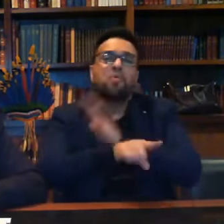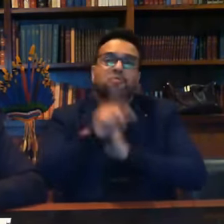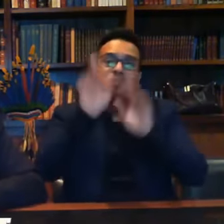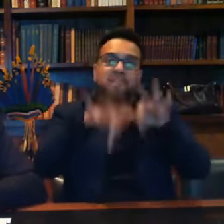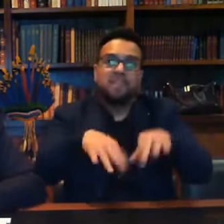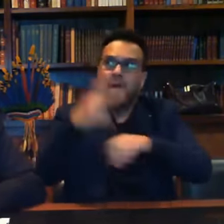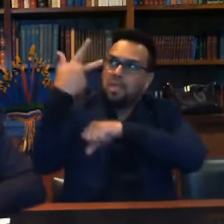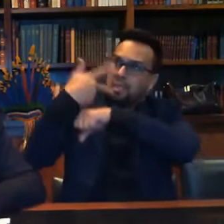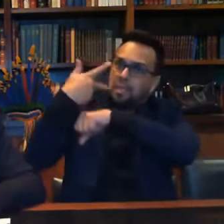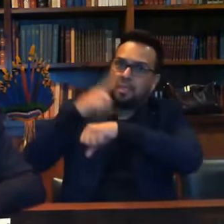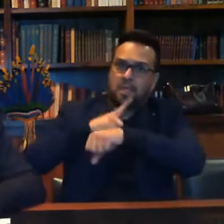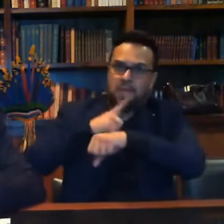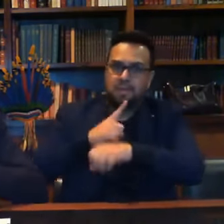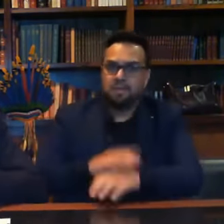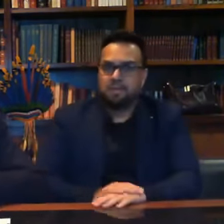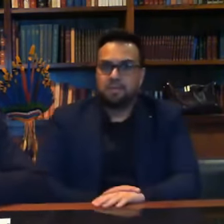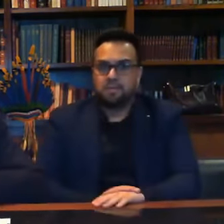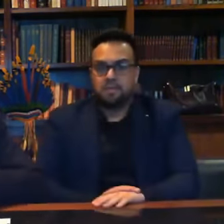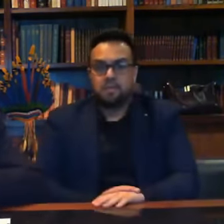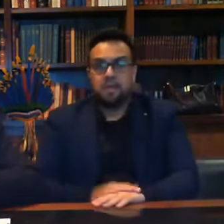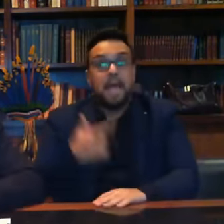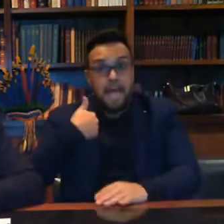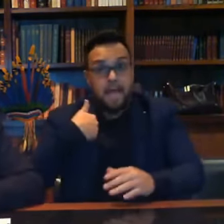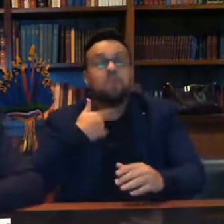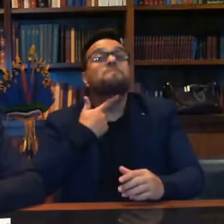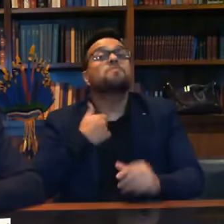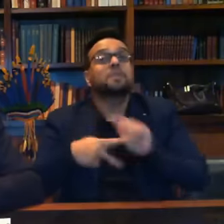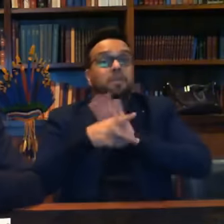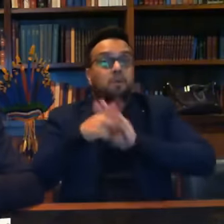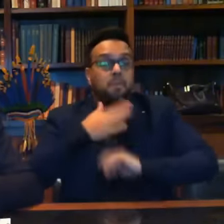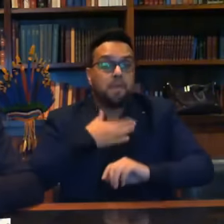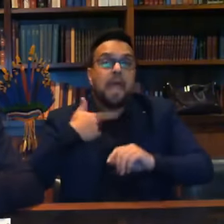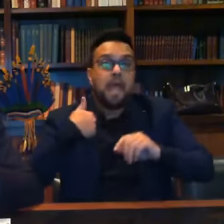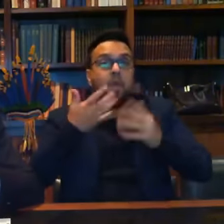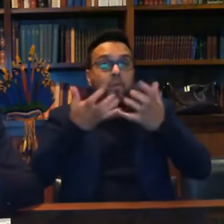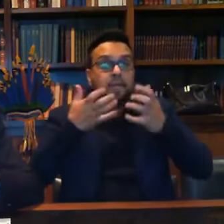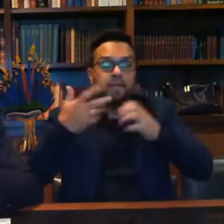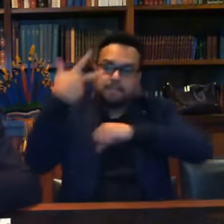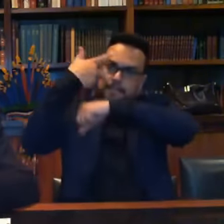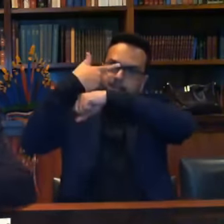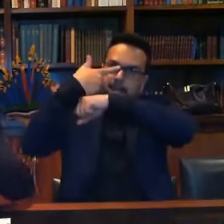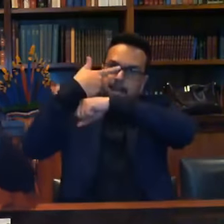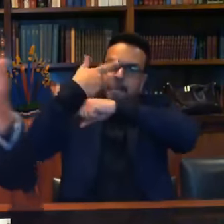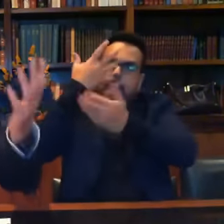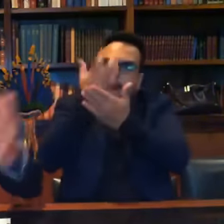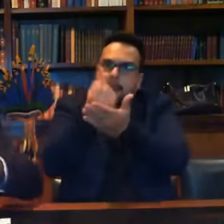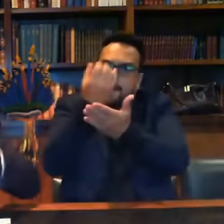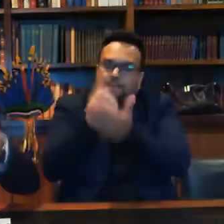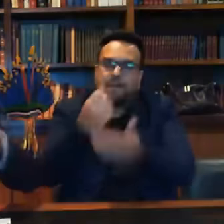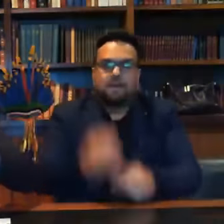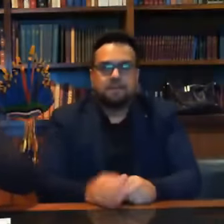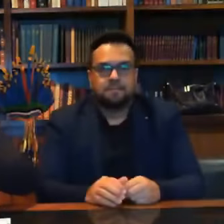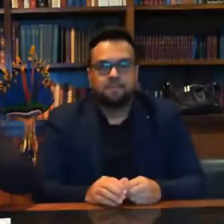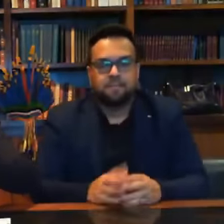eu, quando fui gravado, e eu gravei porque eu quis, mas jamais podia esperar que a fita ia ser